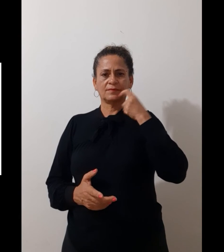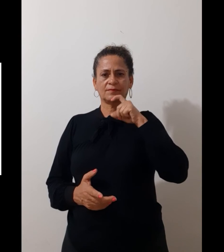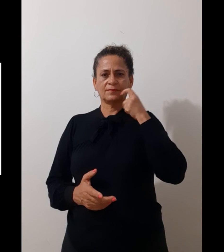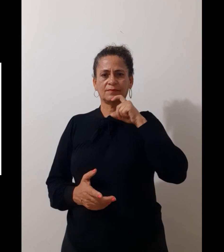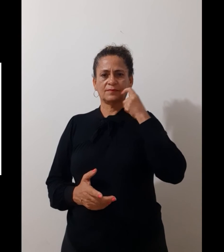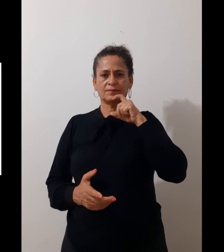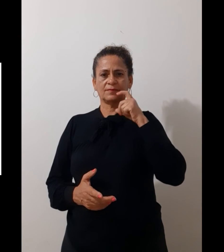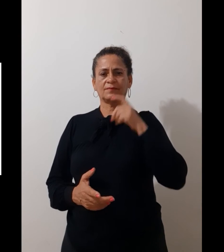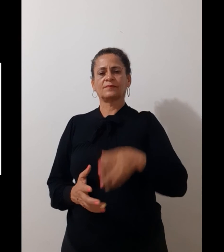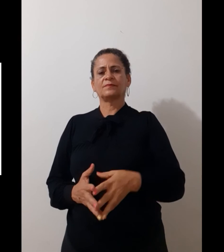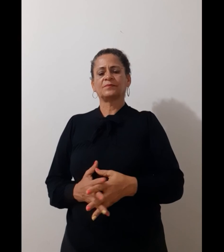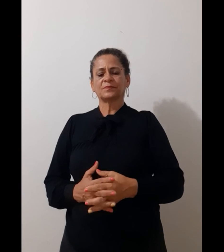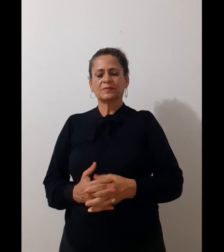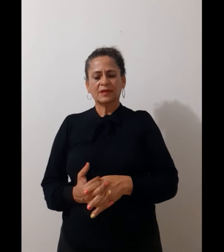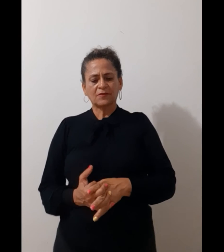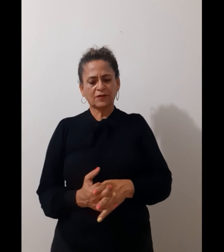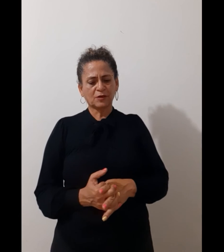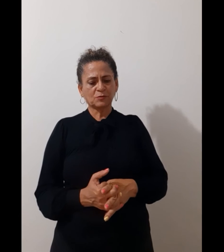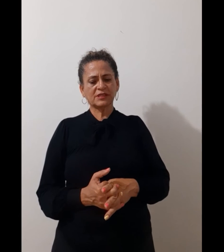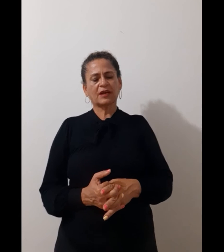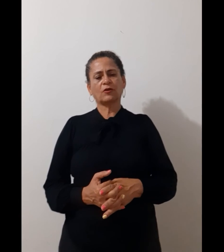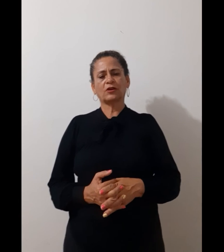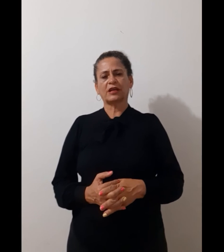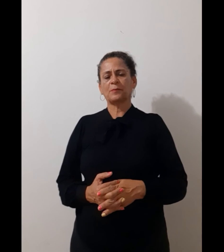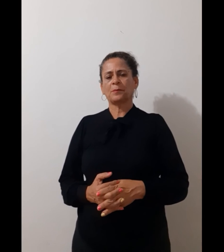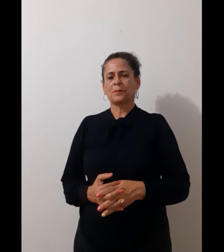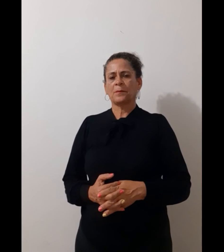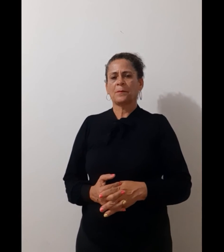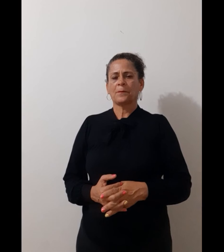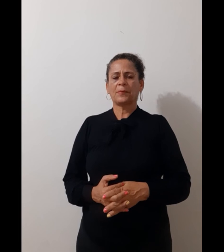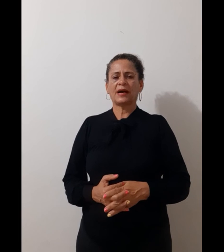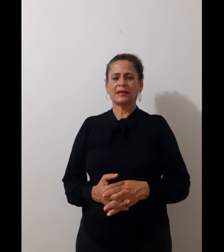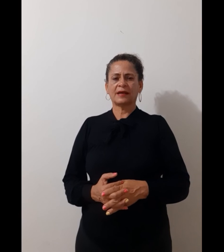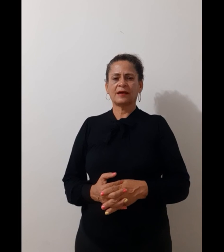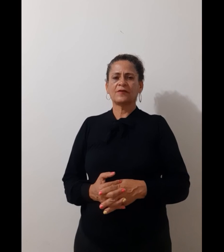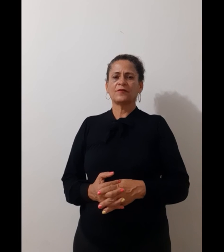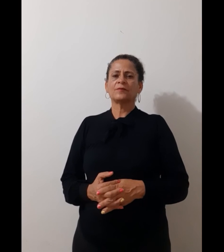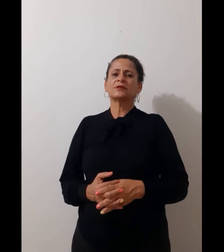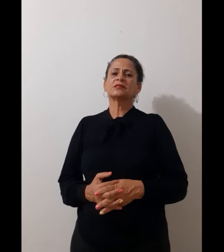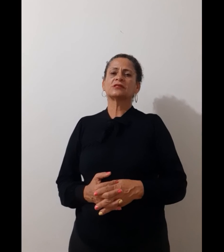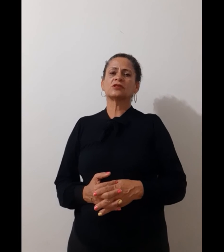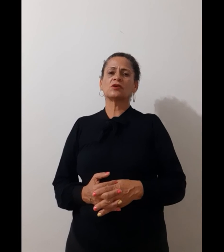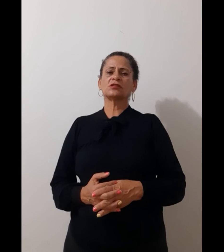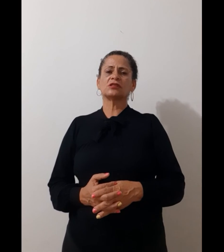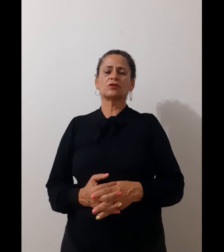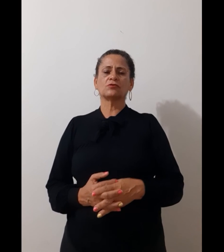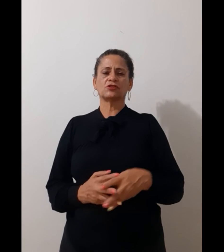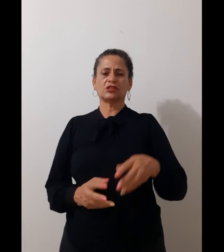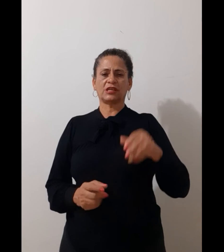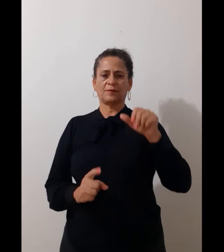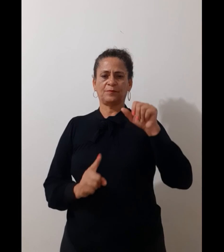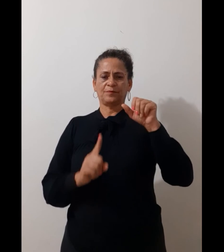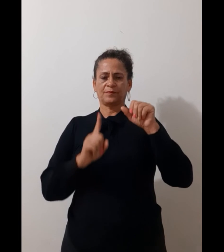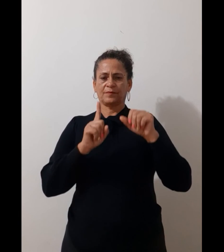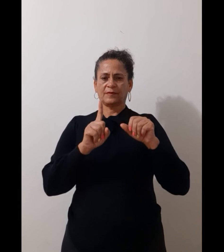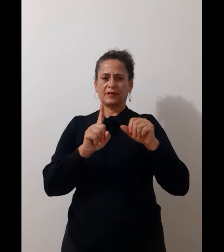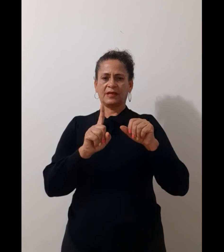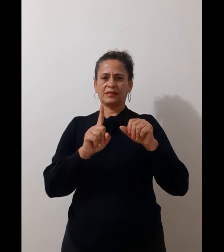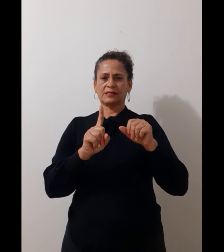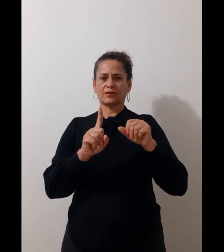Vamos agora para a filosofia. Vamos agora